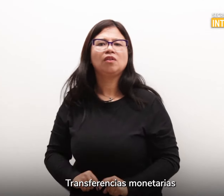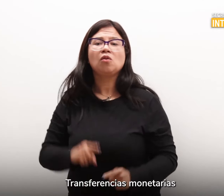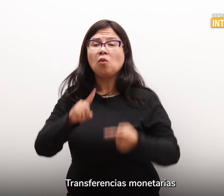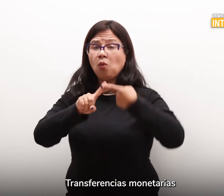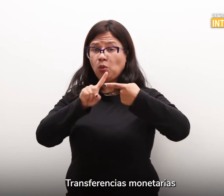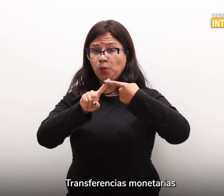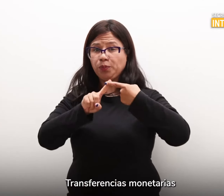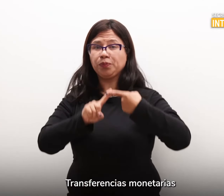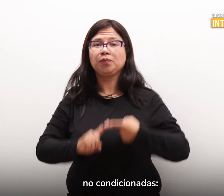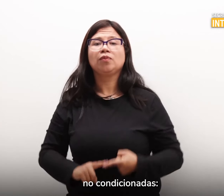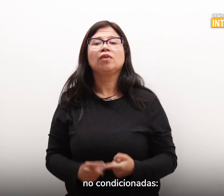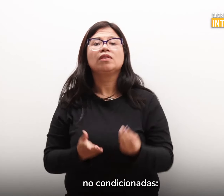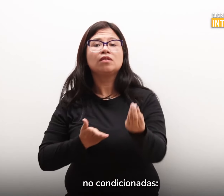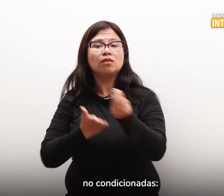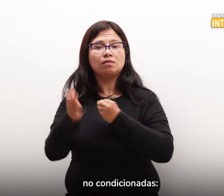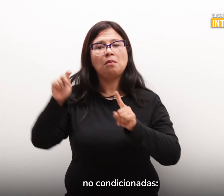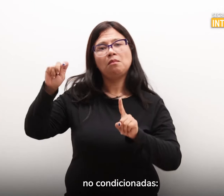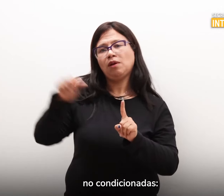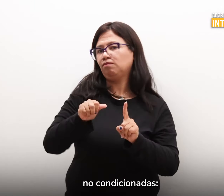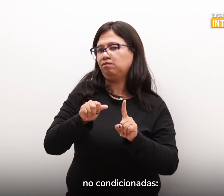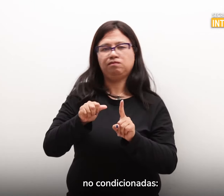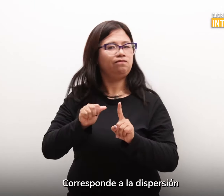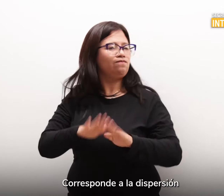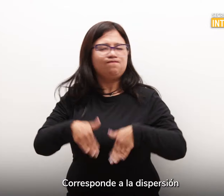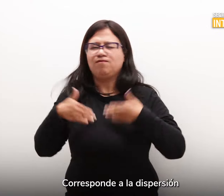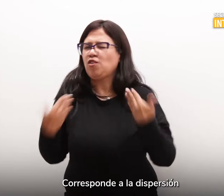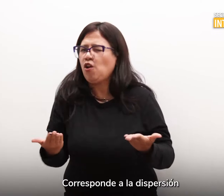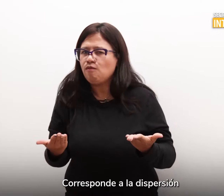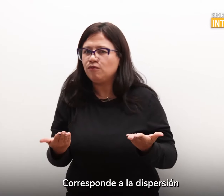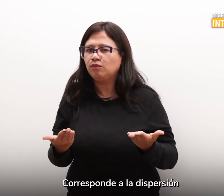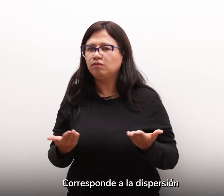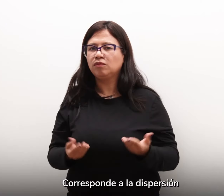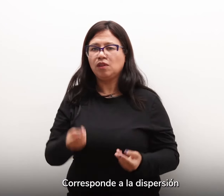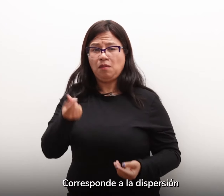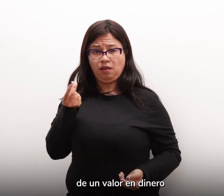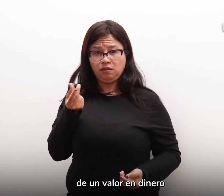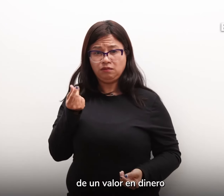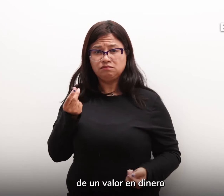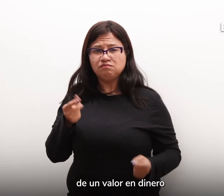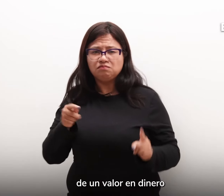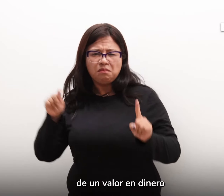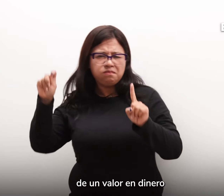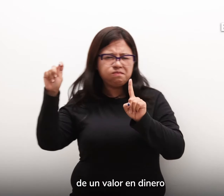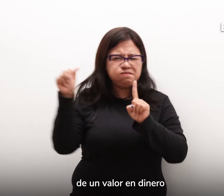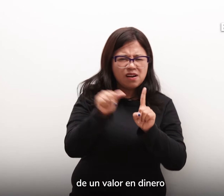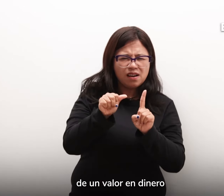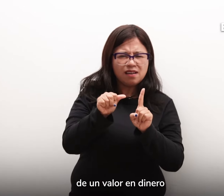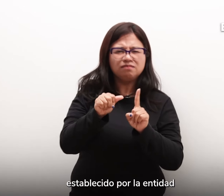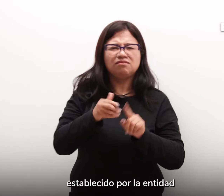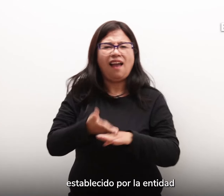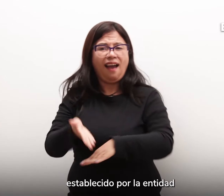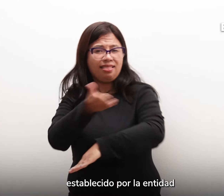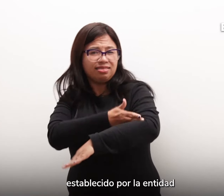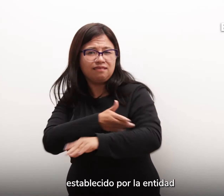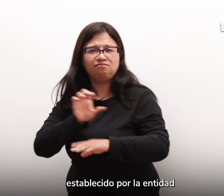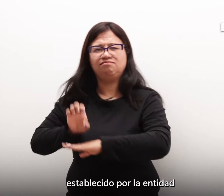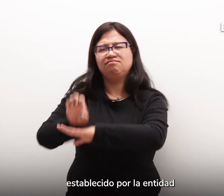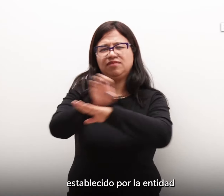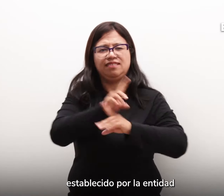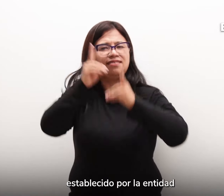Transferencias monetarias no condicionadas. 7. Corresponde a la dispersión de un valor en dinero establecido por la entidad